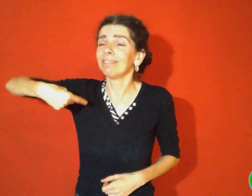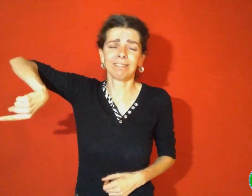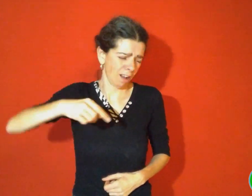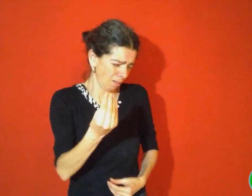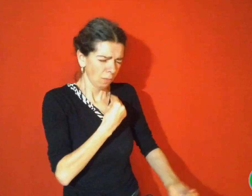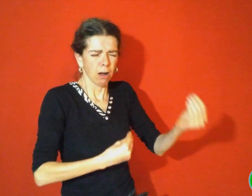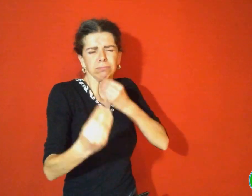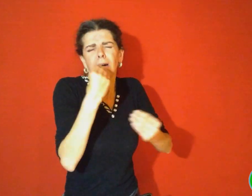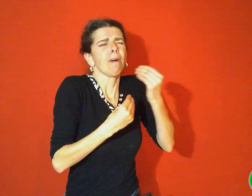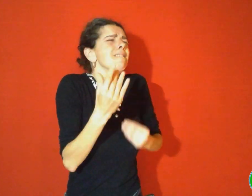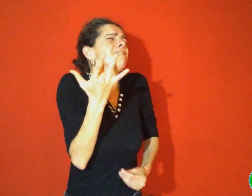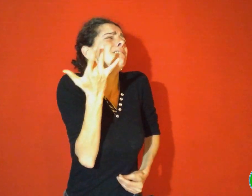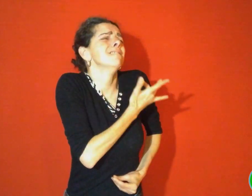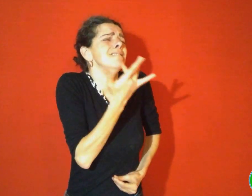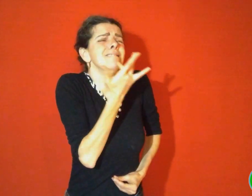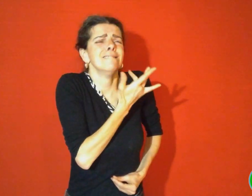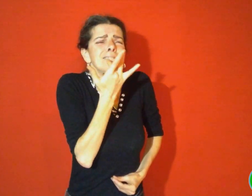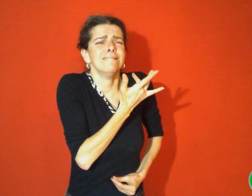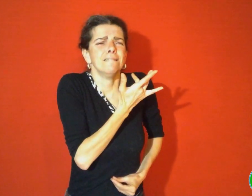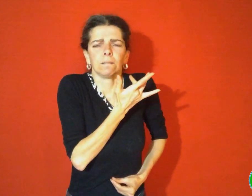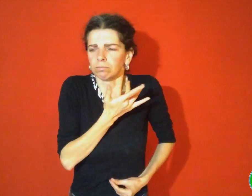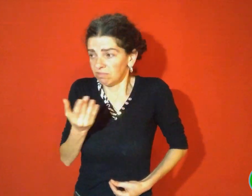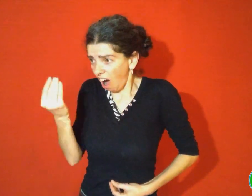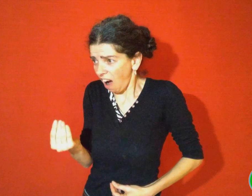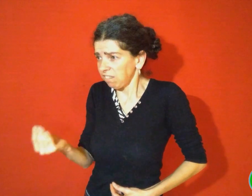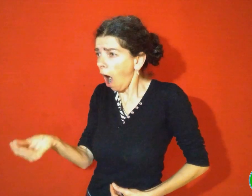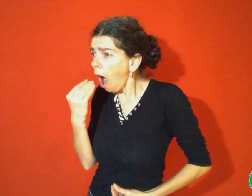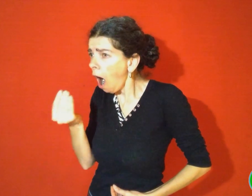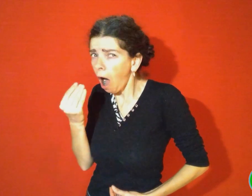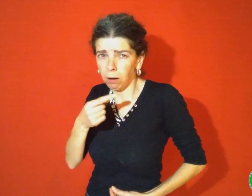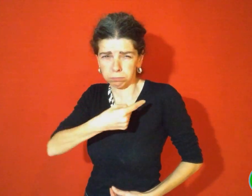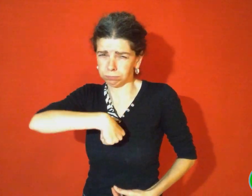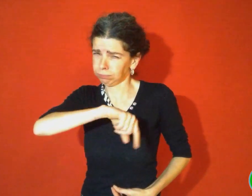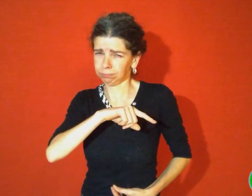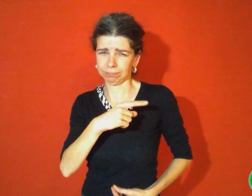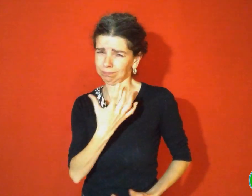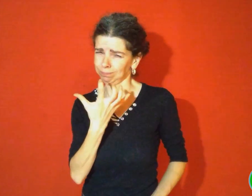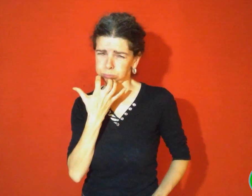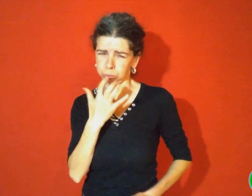maintenant qu'il mangeait tellement de bonnes choses il n'avait plus envie de dévorer des enfants